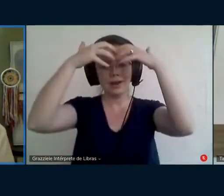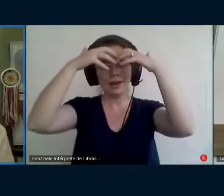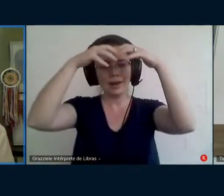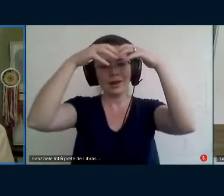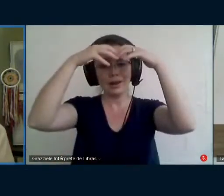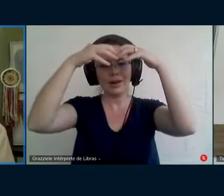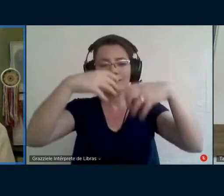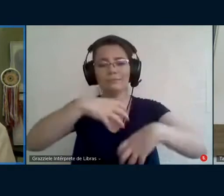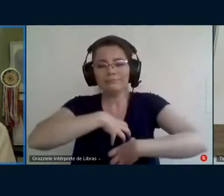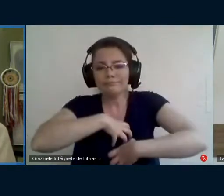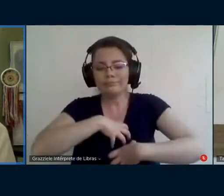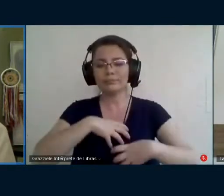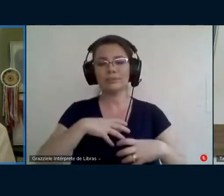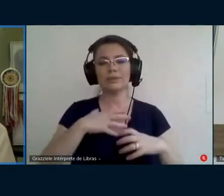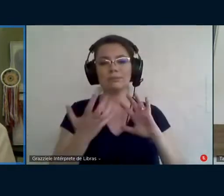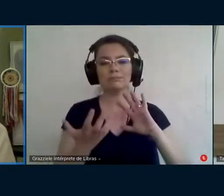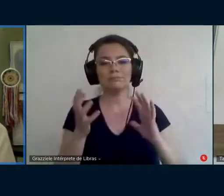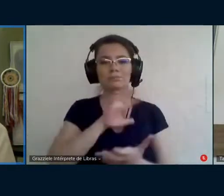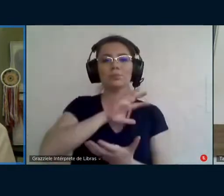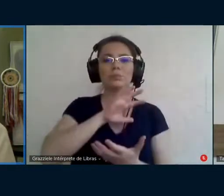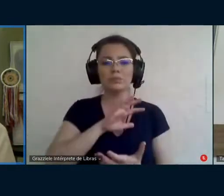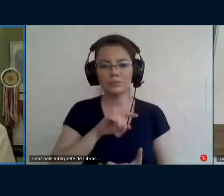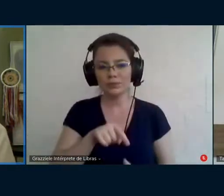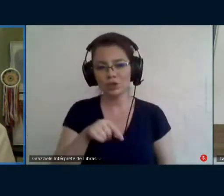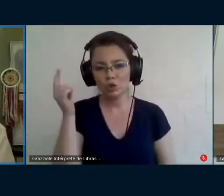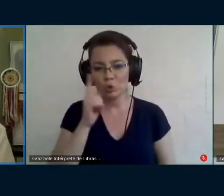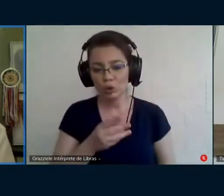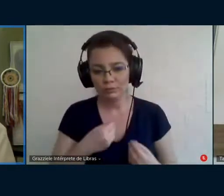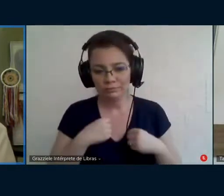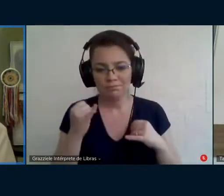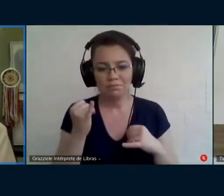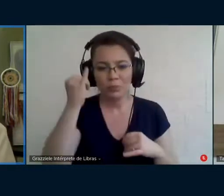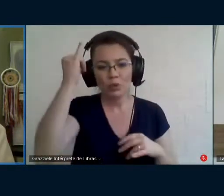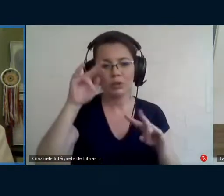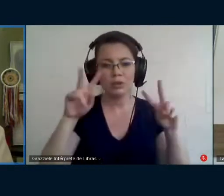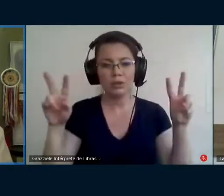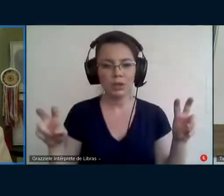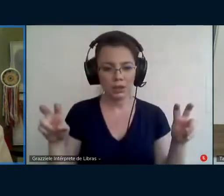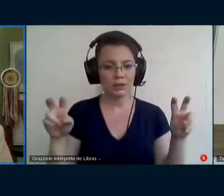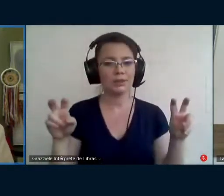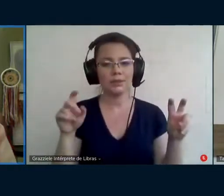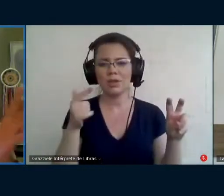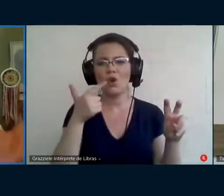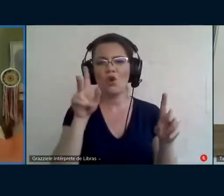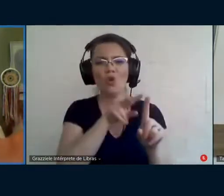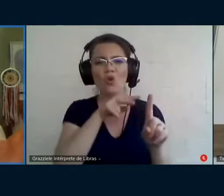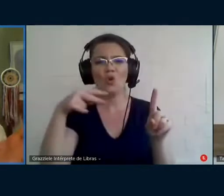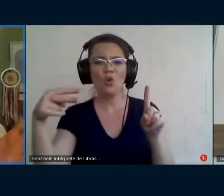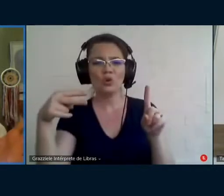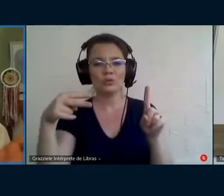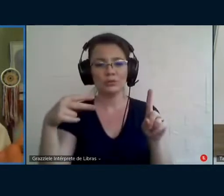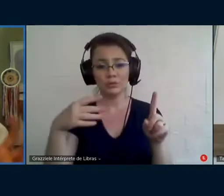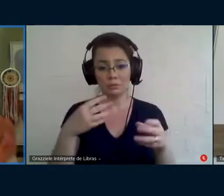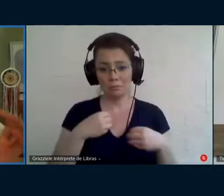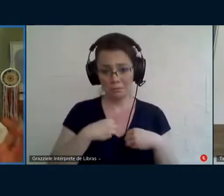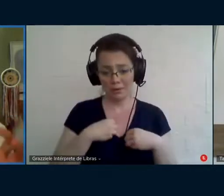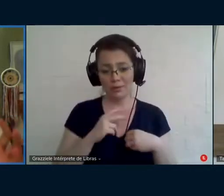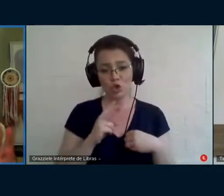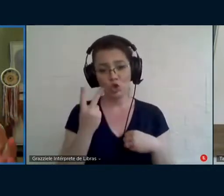mostra a importância dessa temática de um outro jeito, para mim, de dois jeitos